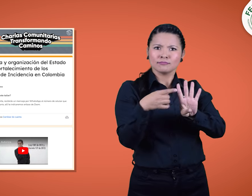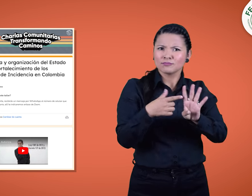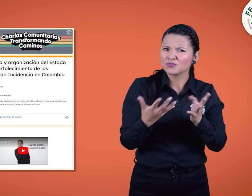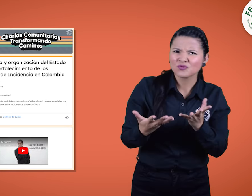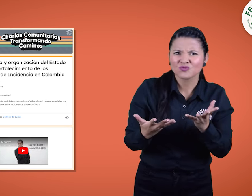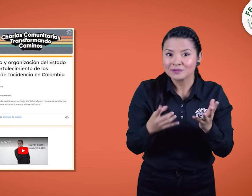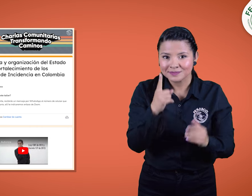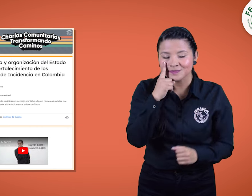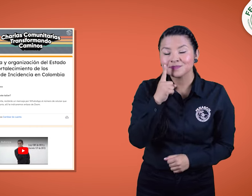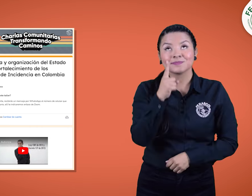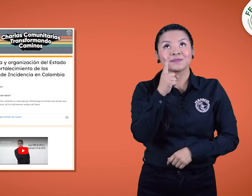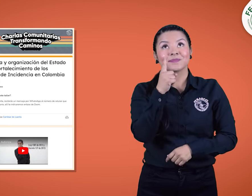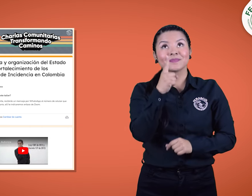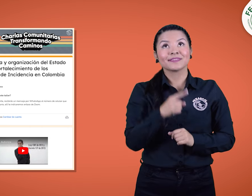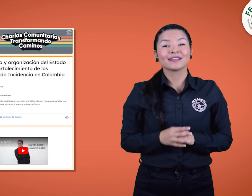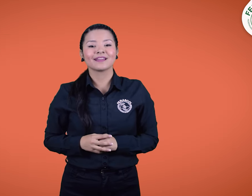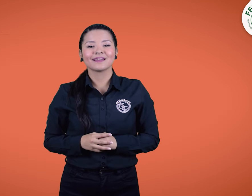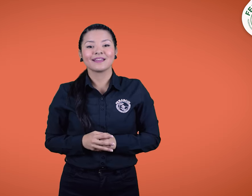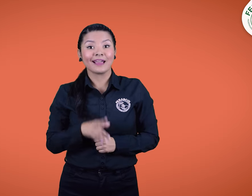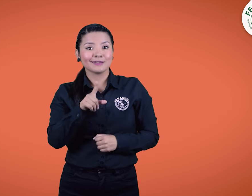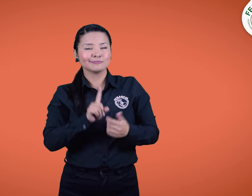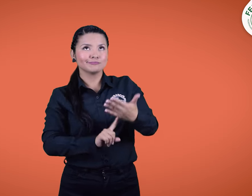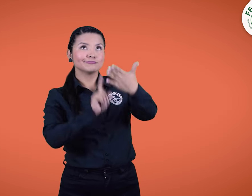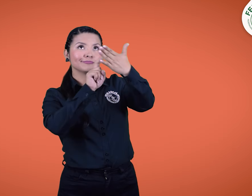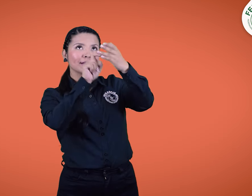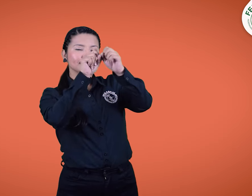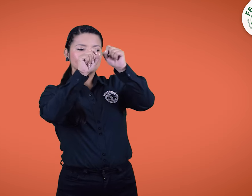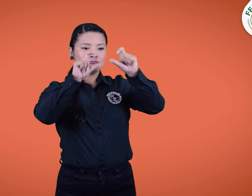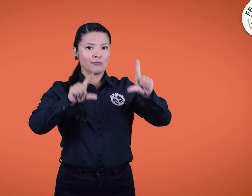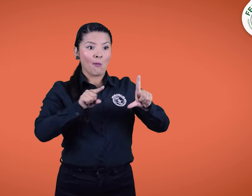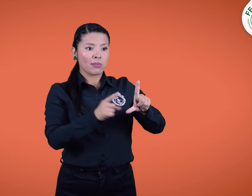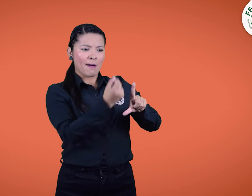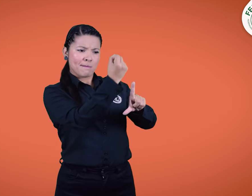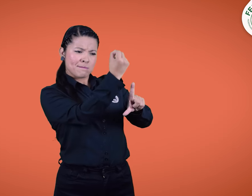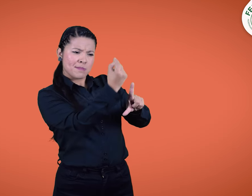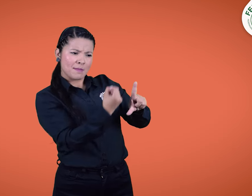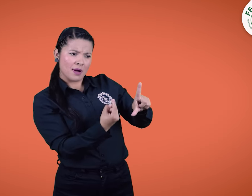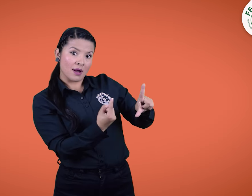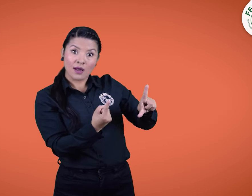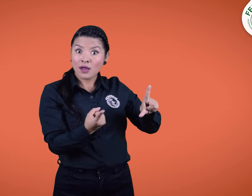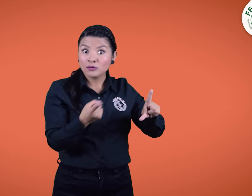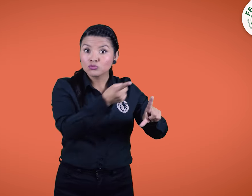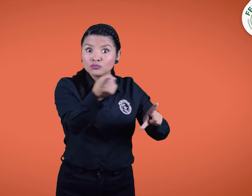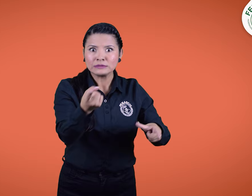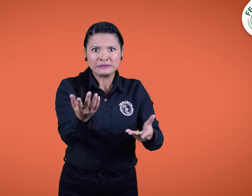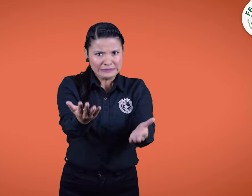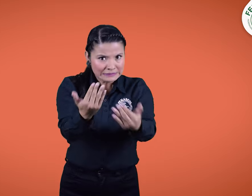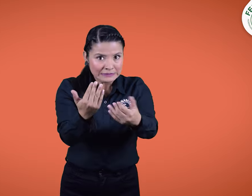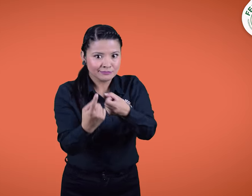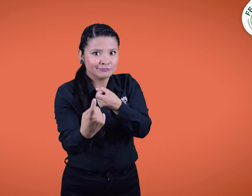formulario de inscripción Tenemos cupo limitado para 40 personas